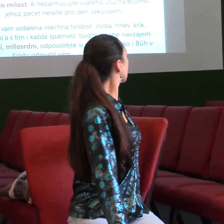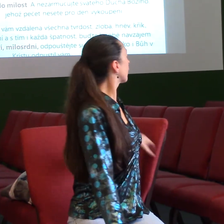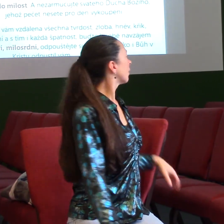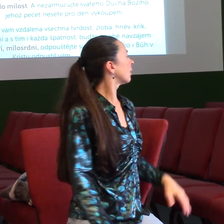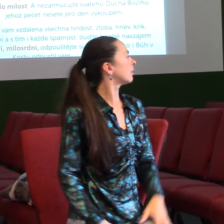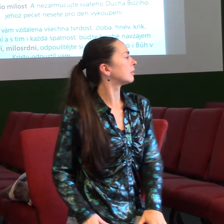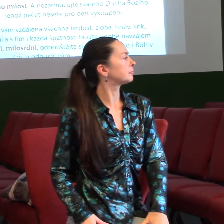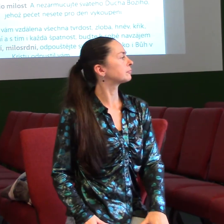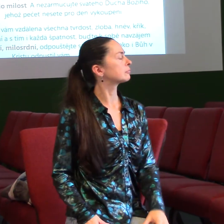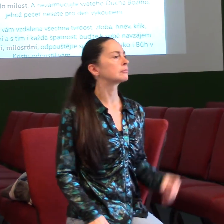krásných myšlenek.